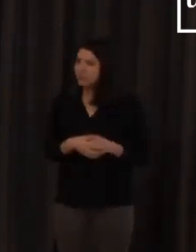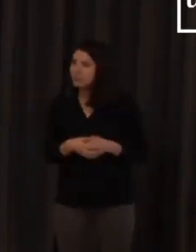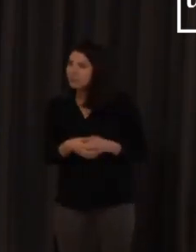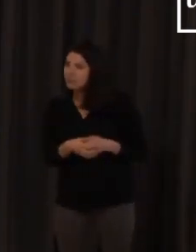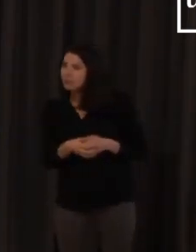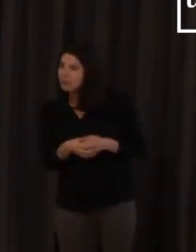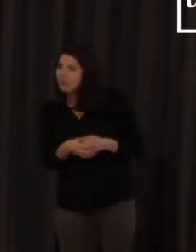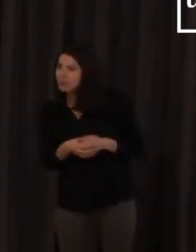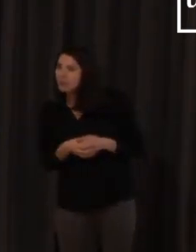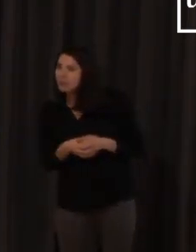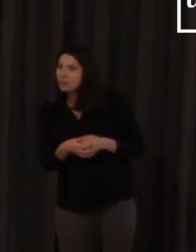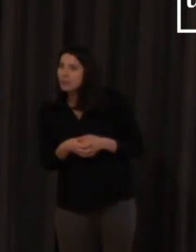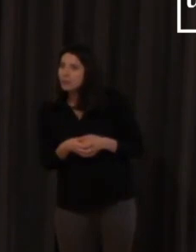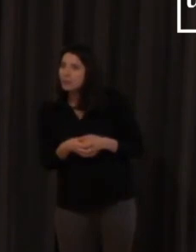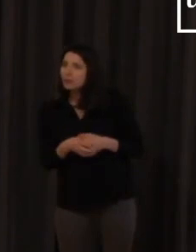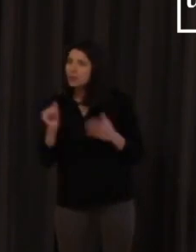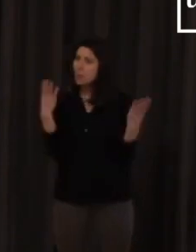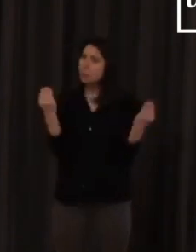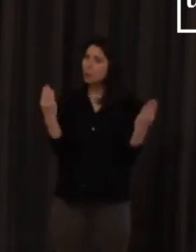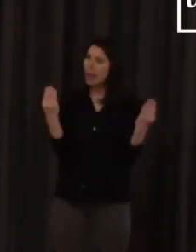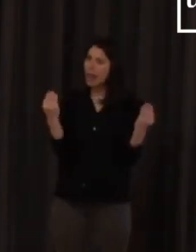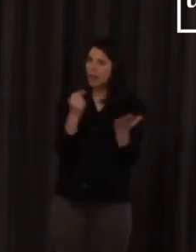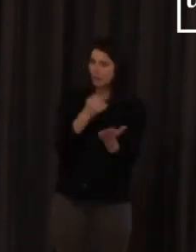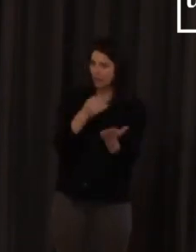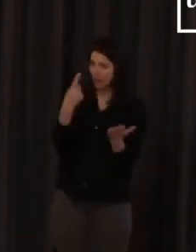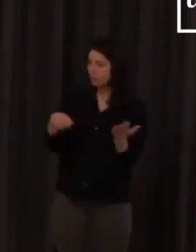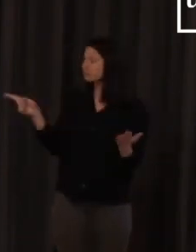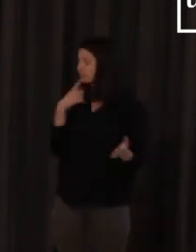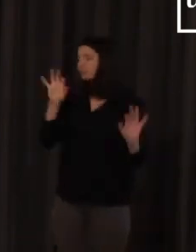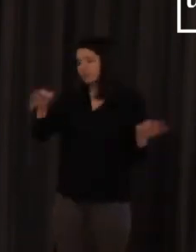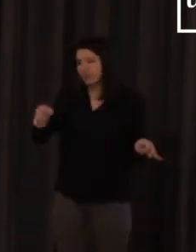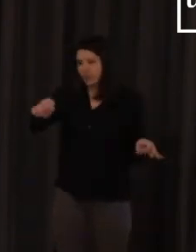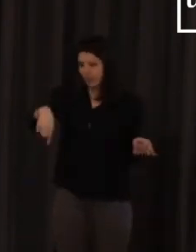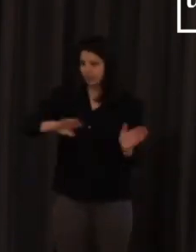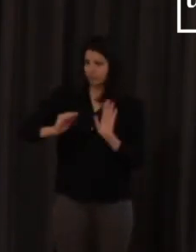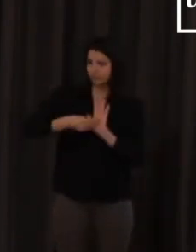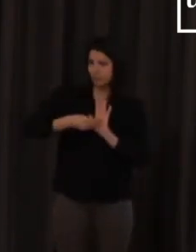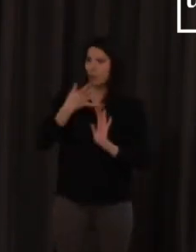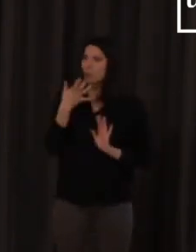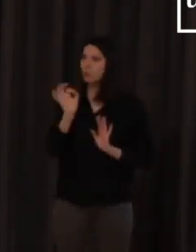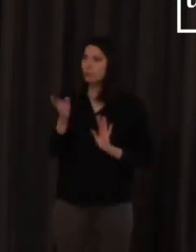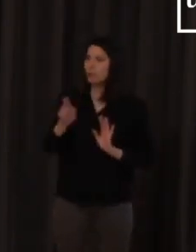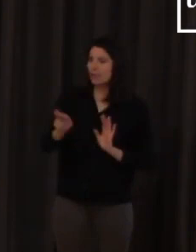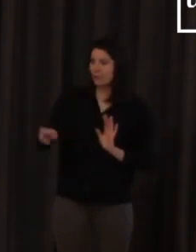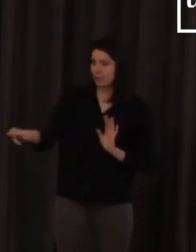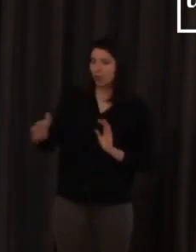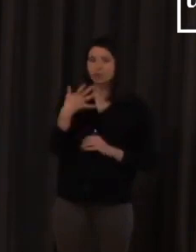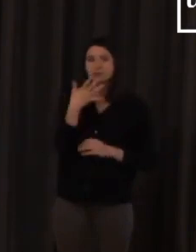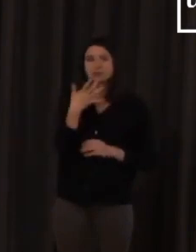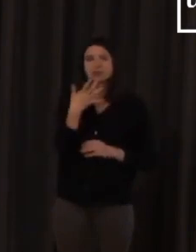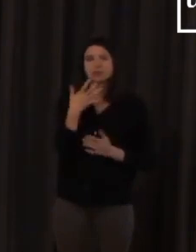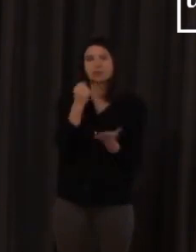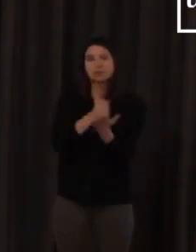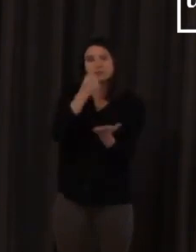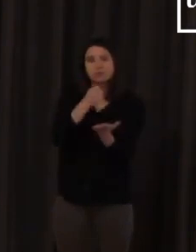¿el qué? perdón ¿plurales? sí también sí sí hay repeticiones el símbolo